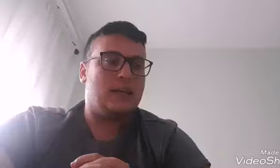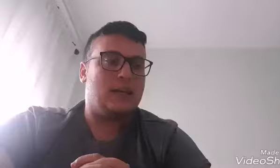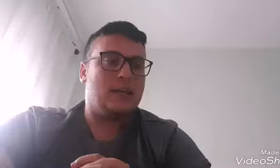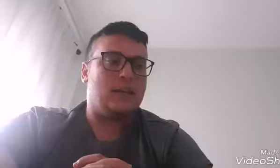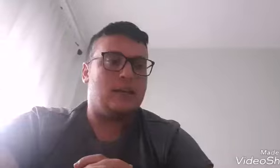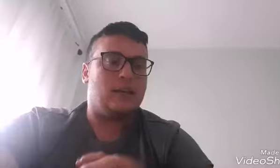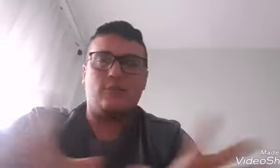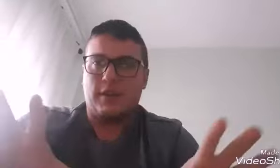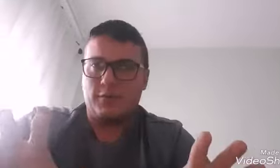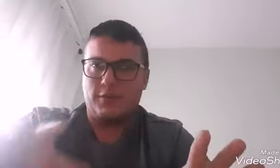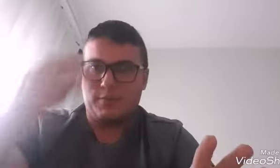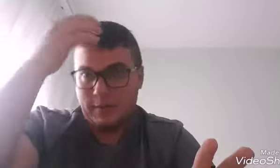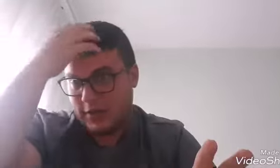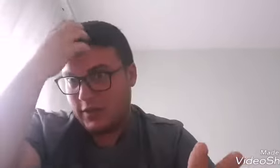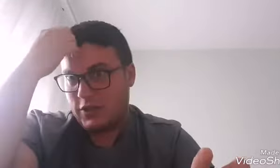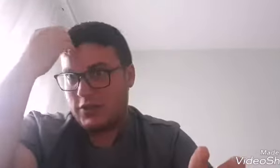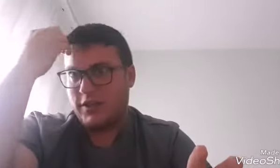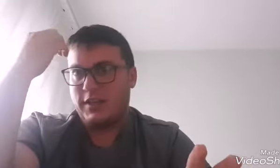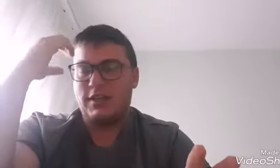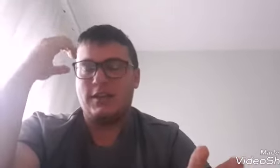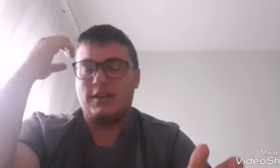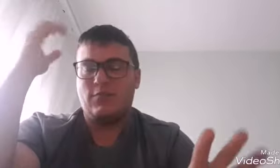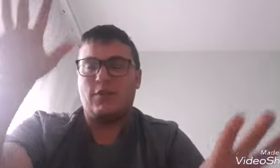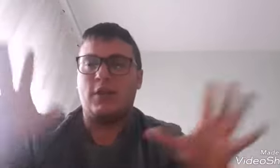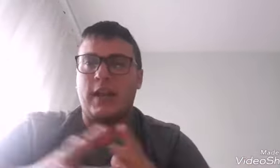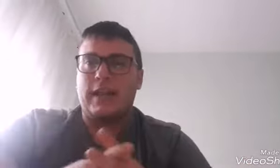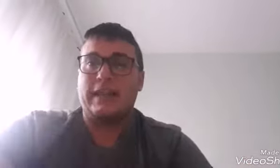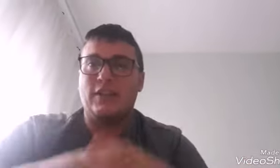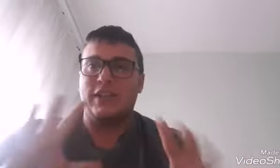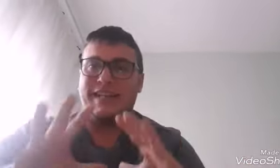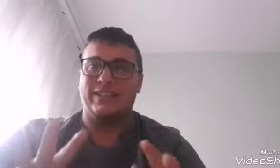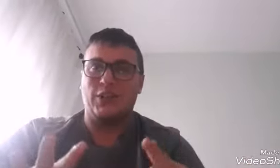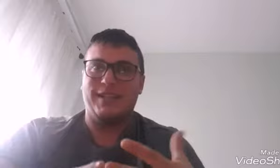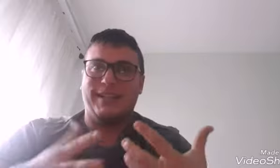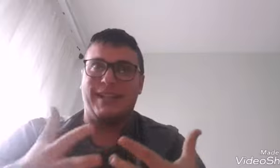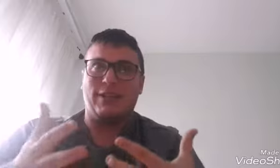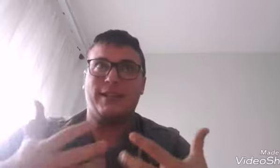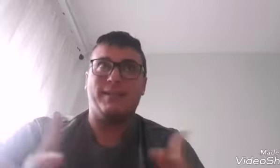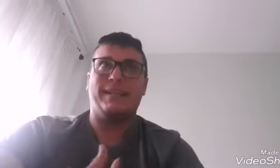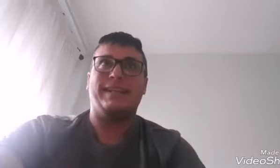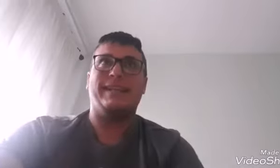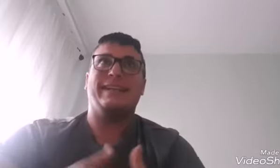¿Cómo estamos? Primero que todo, y bueno, ahora deciros que estoy intentando a través de internet